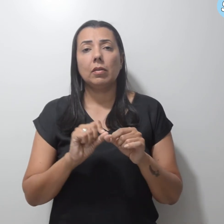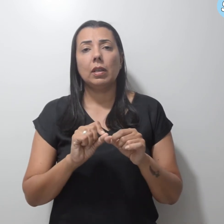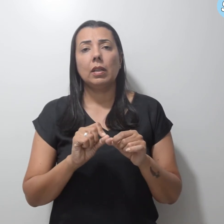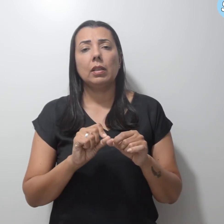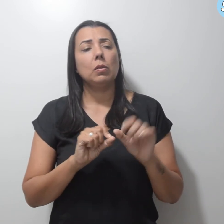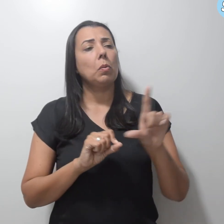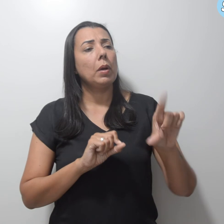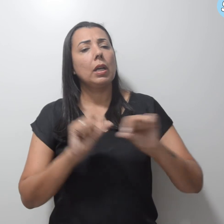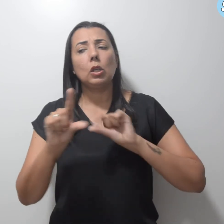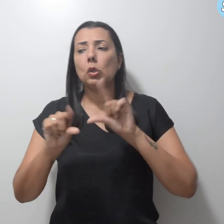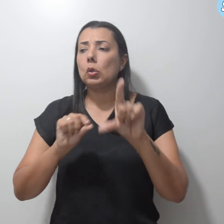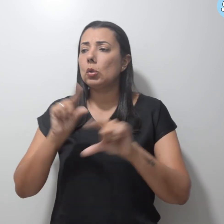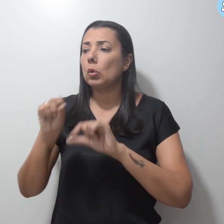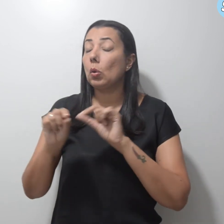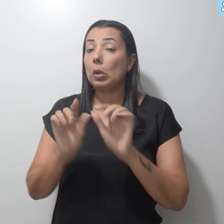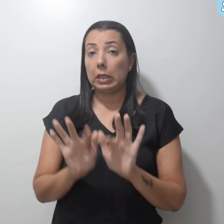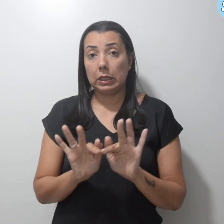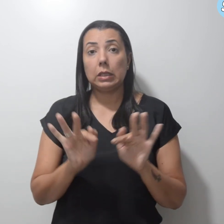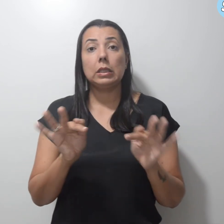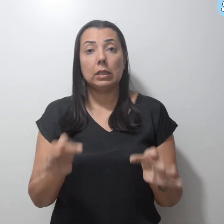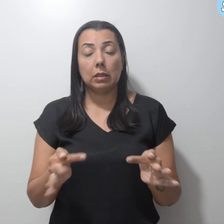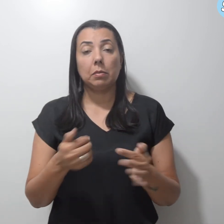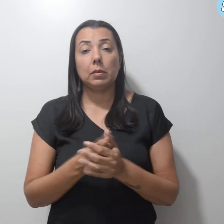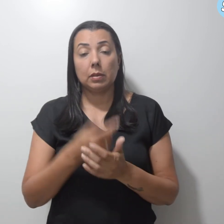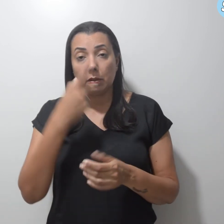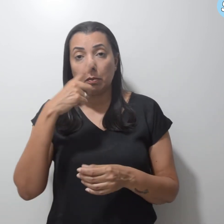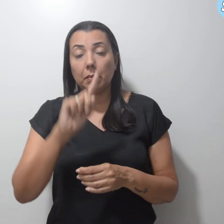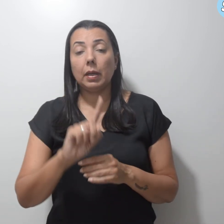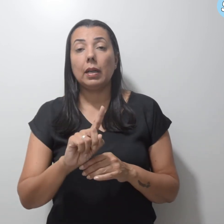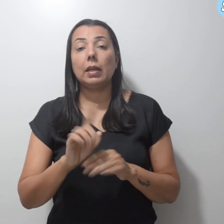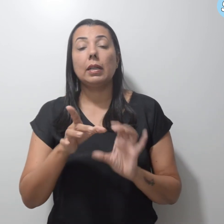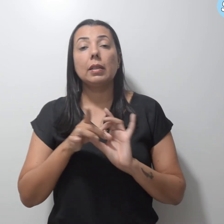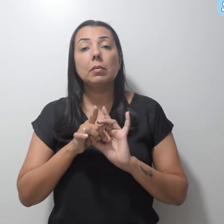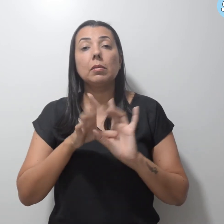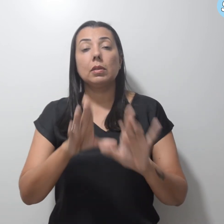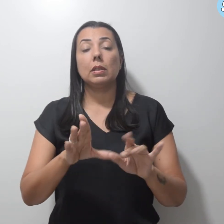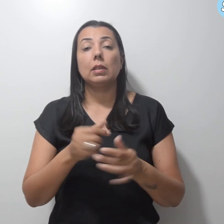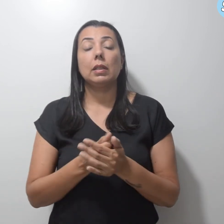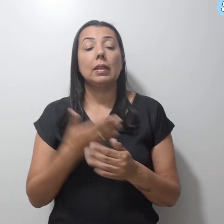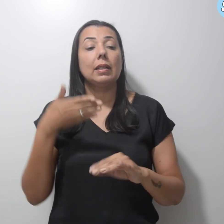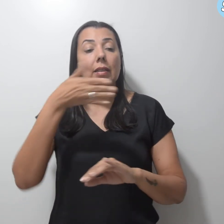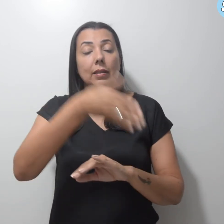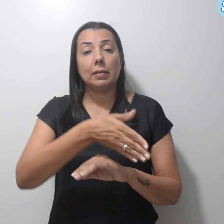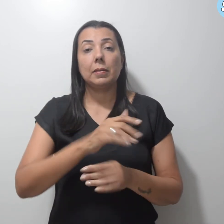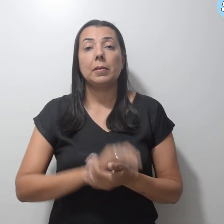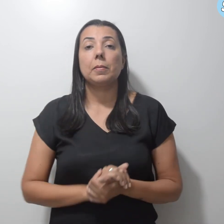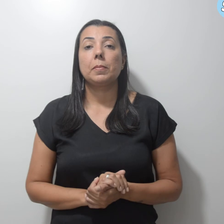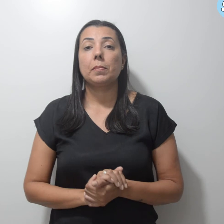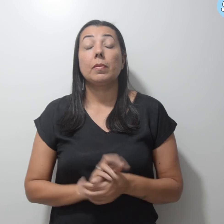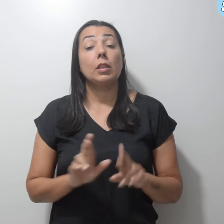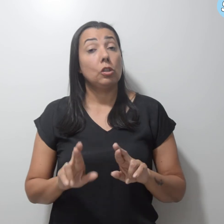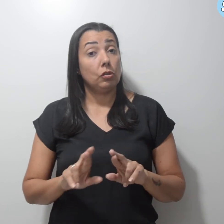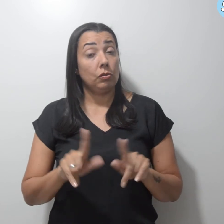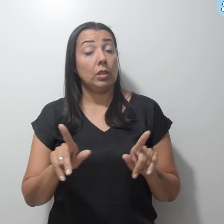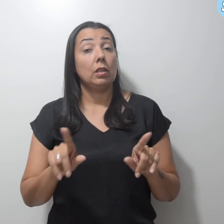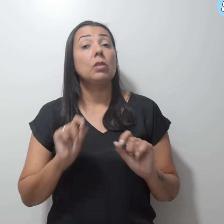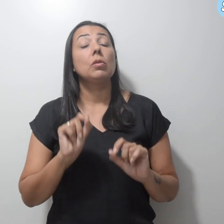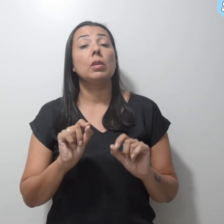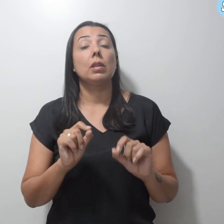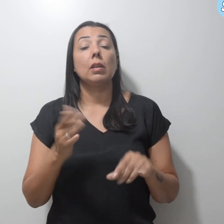seletivo simplificado para democratizar o ingresso. Diferentemente do que acontece